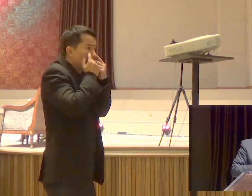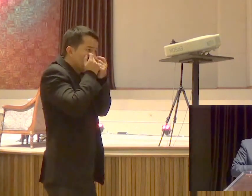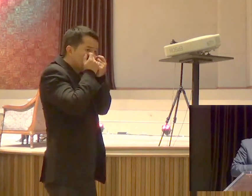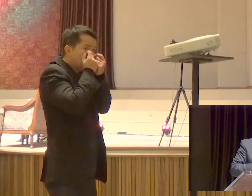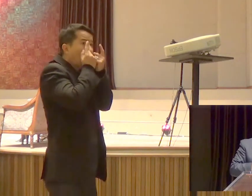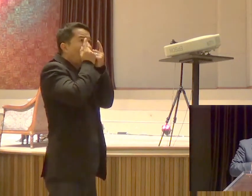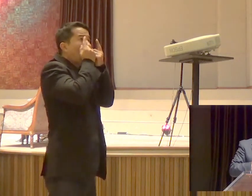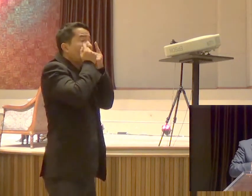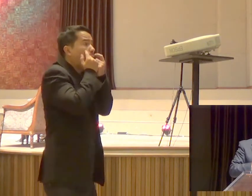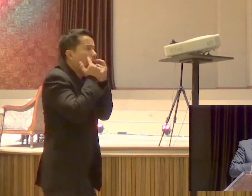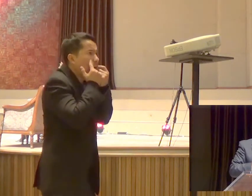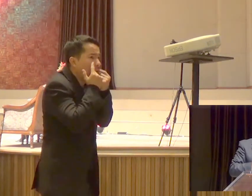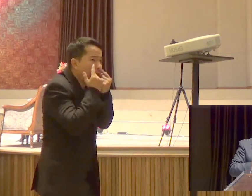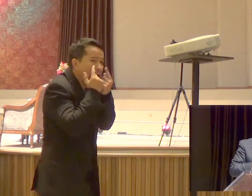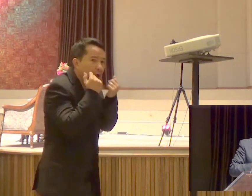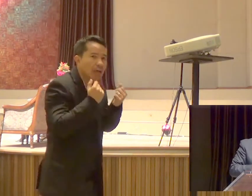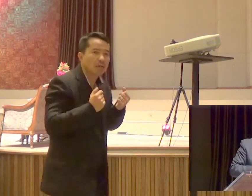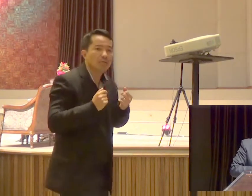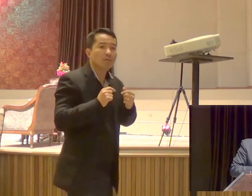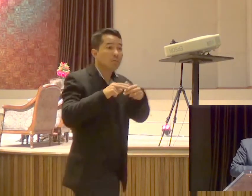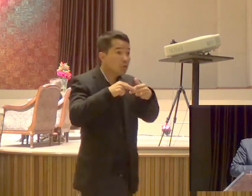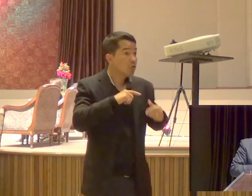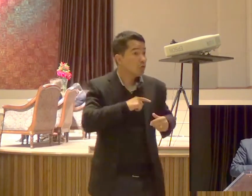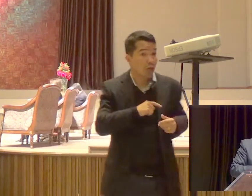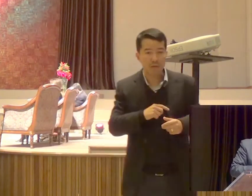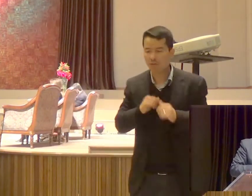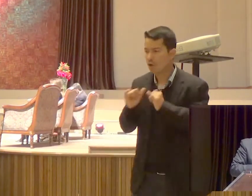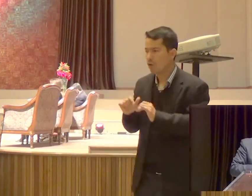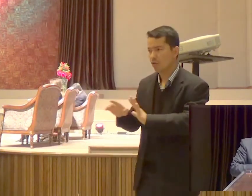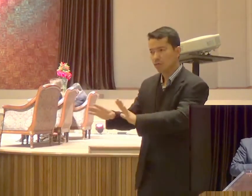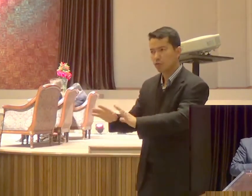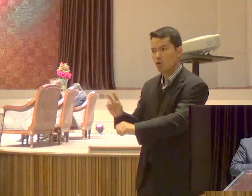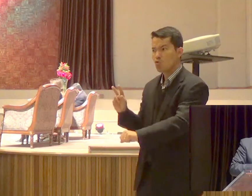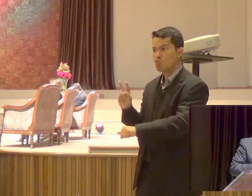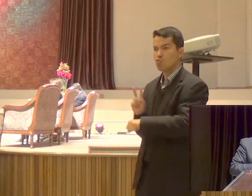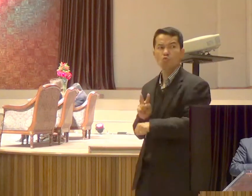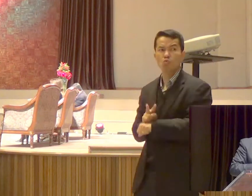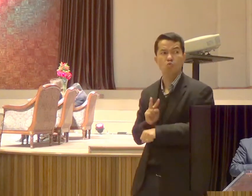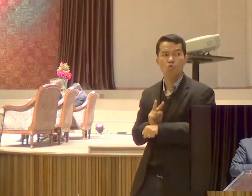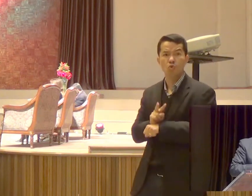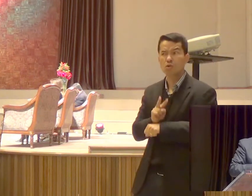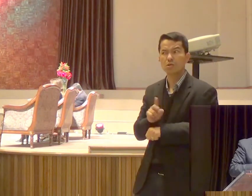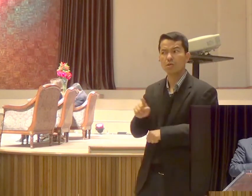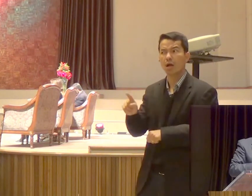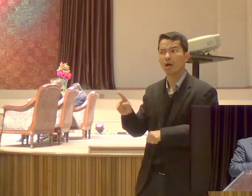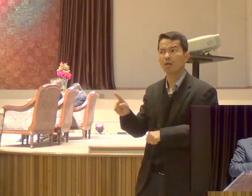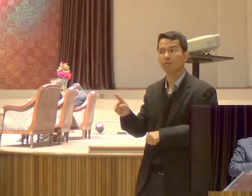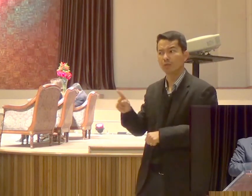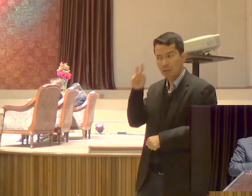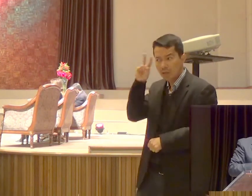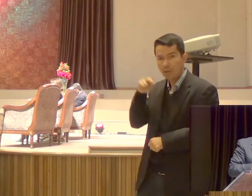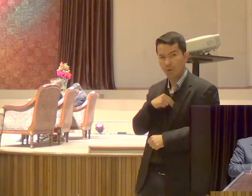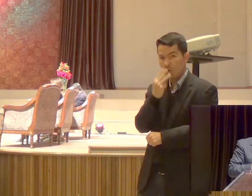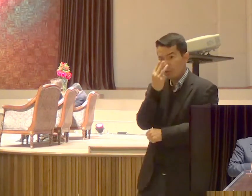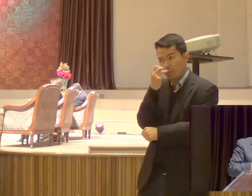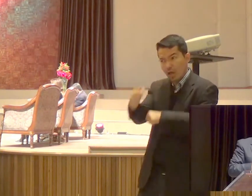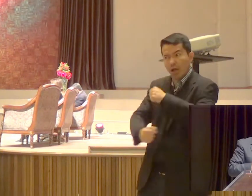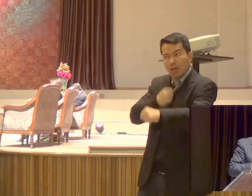Vigiai Lembrando-vos Lembrando que por três anos Noite e dia Não cessei de admoestar Com